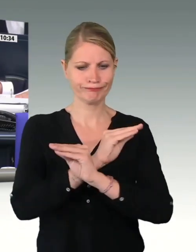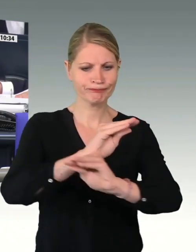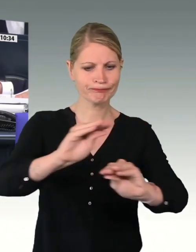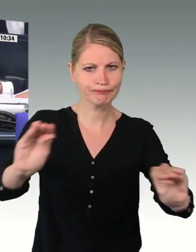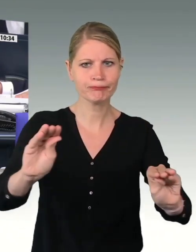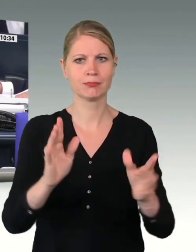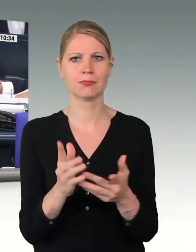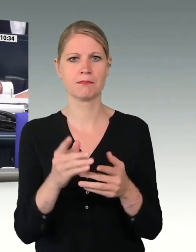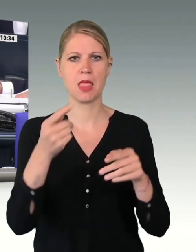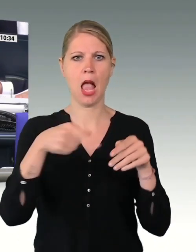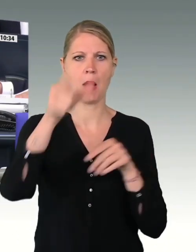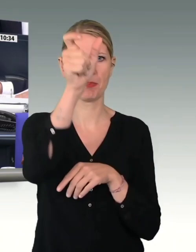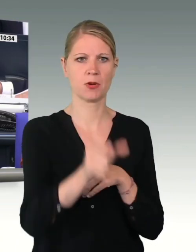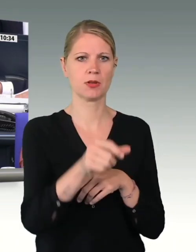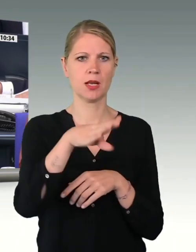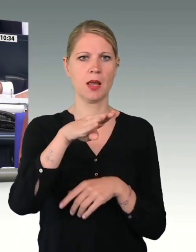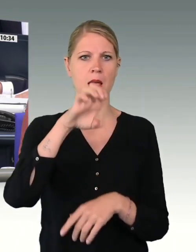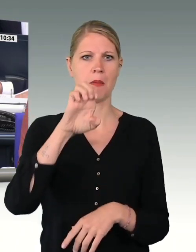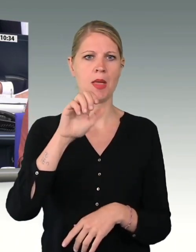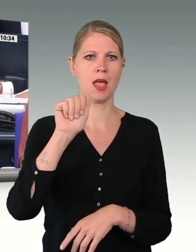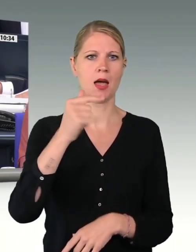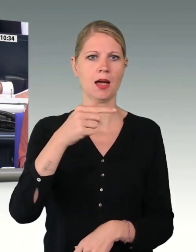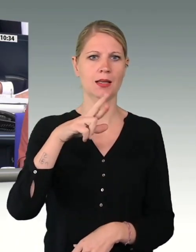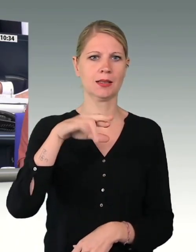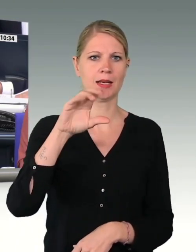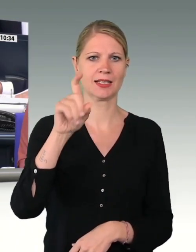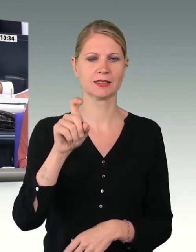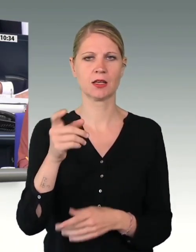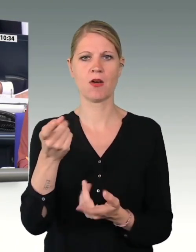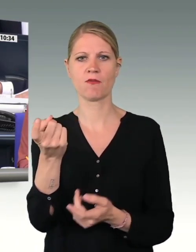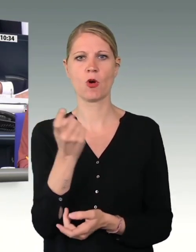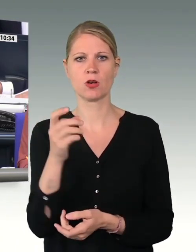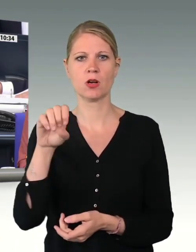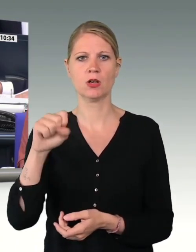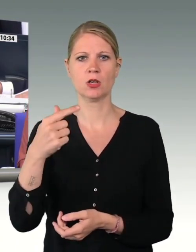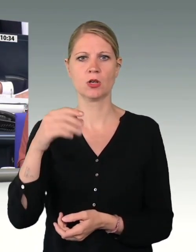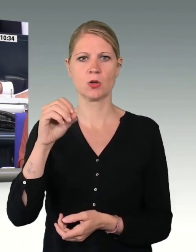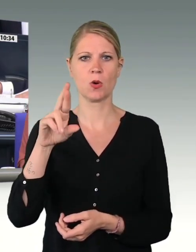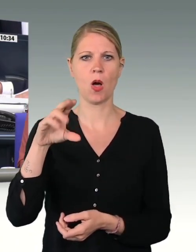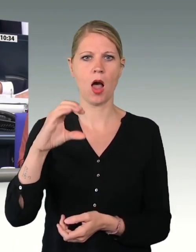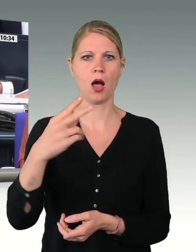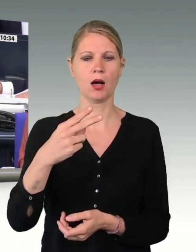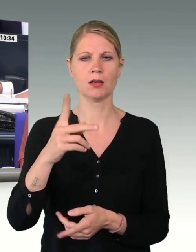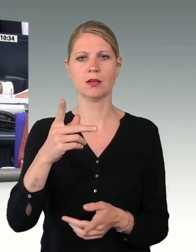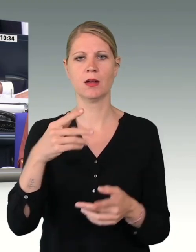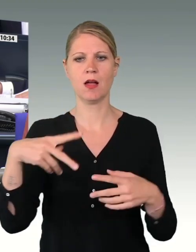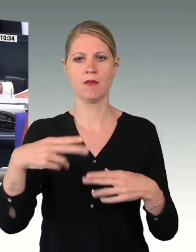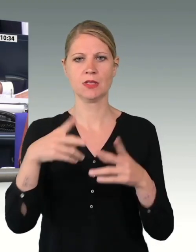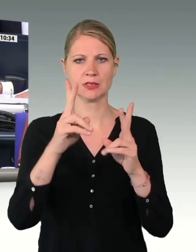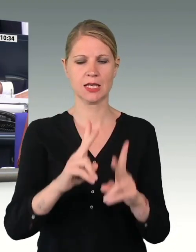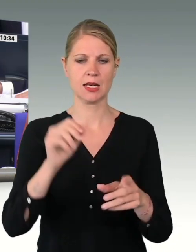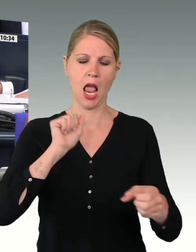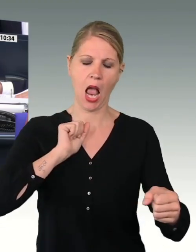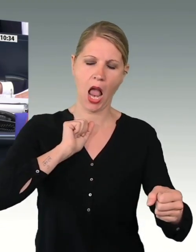informieren. Die Abgeordnete Beatrix von Storch hat fristgerecht Einspruch eingelegt gegen einen in der